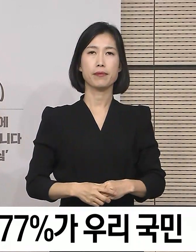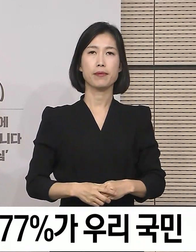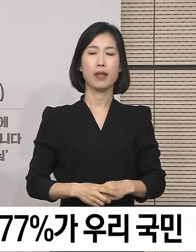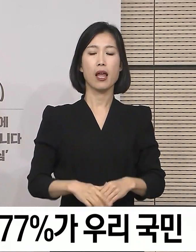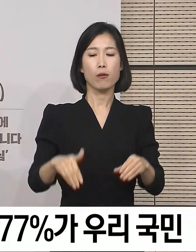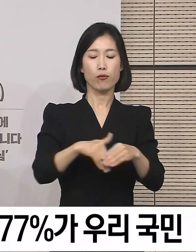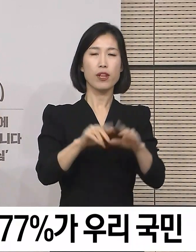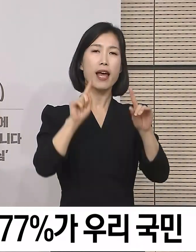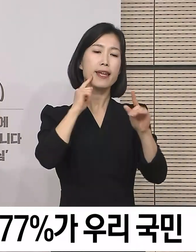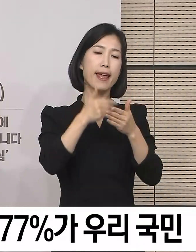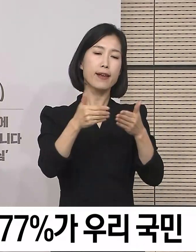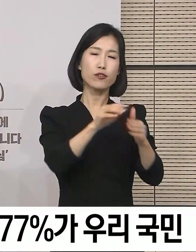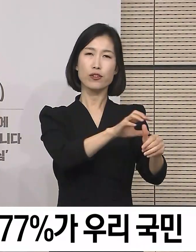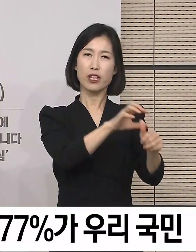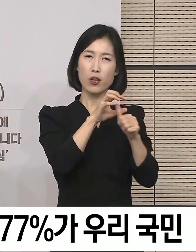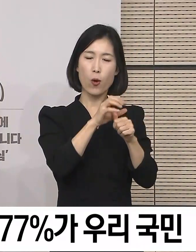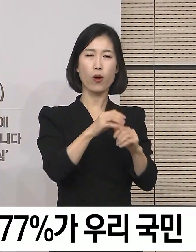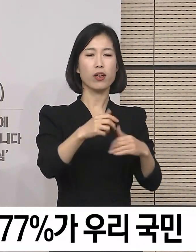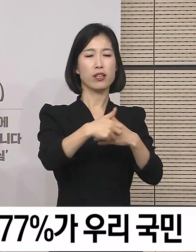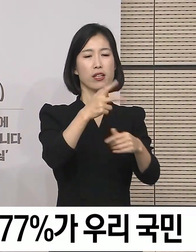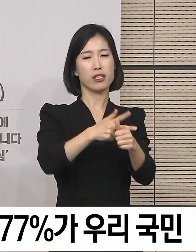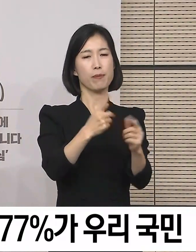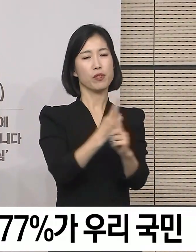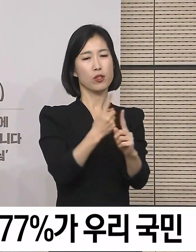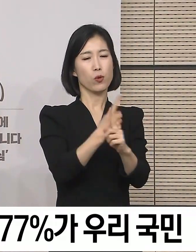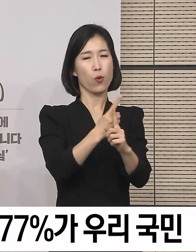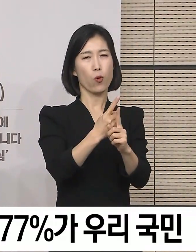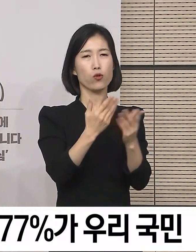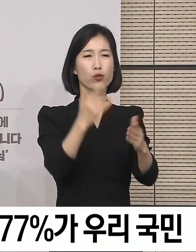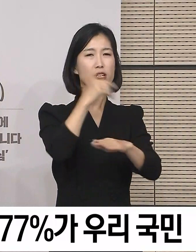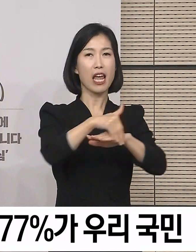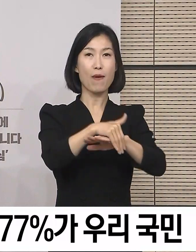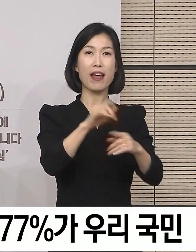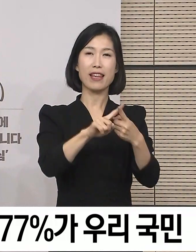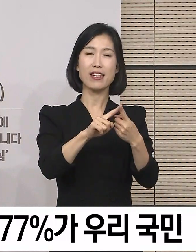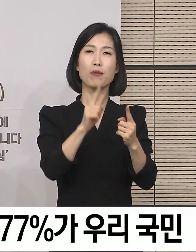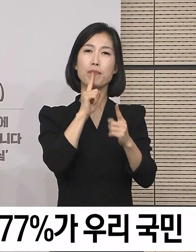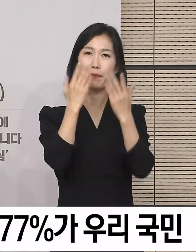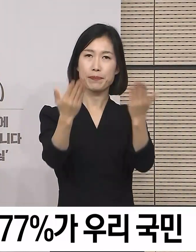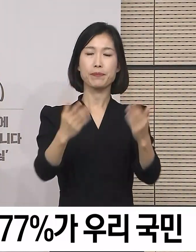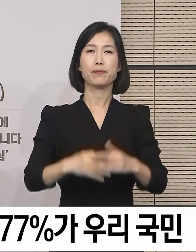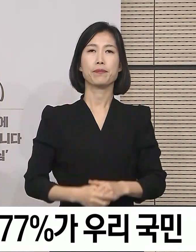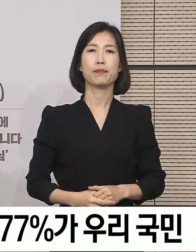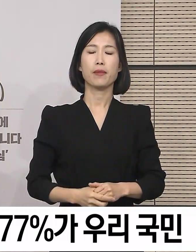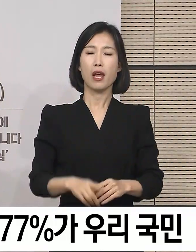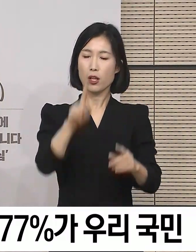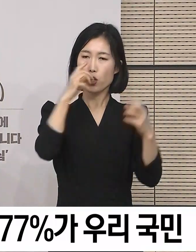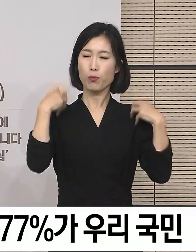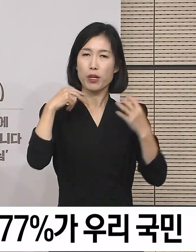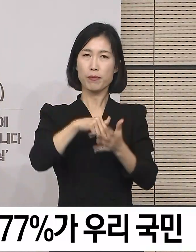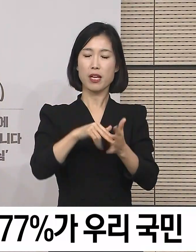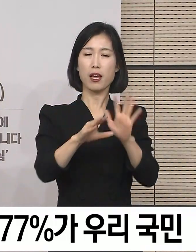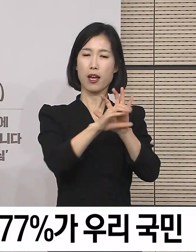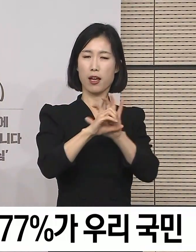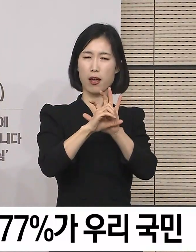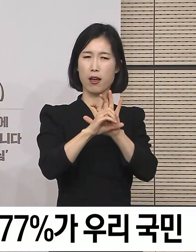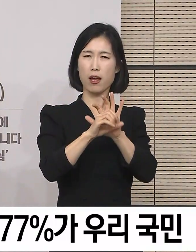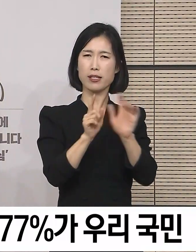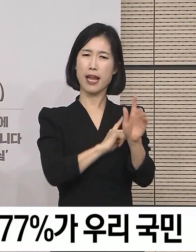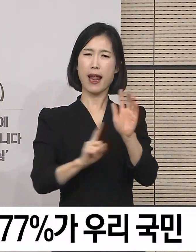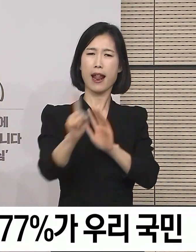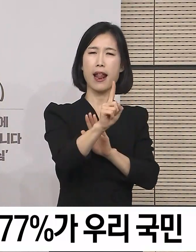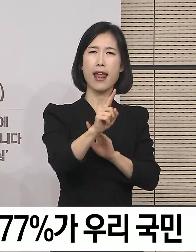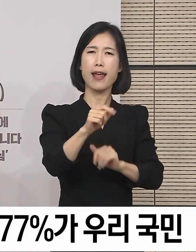문화예술을 통한 의료진 치유 프로그램 추진 계획에 대해서 말씀드리겠습니다. 정부는 코로나19의 최일선에서